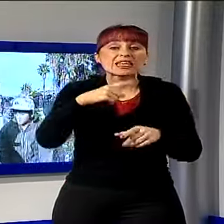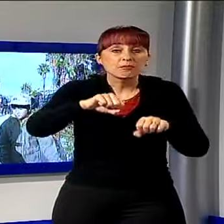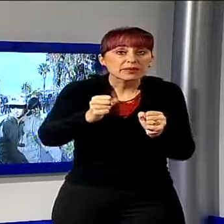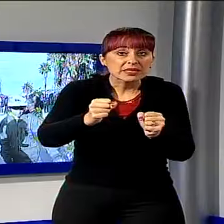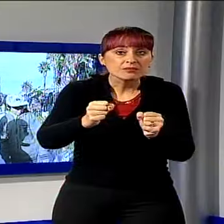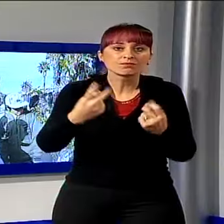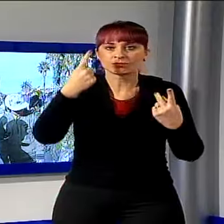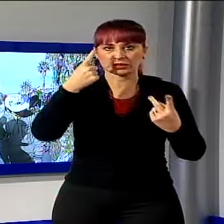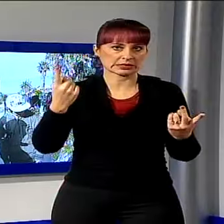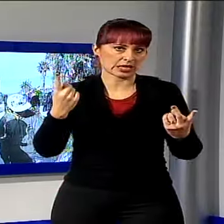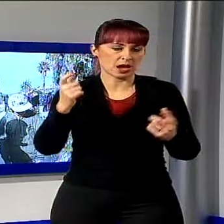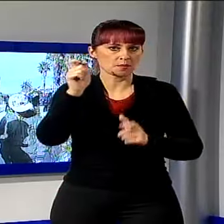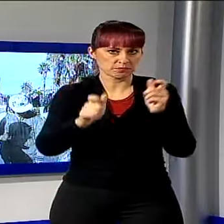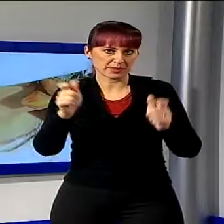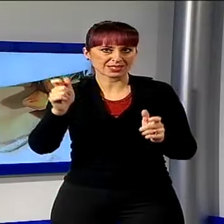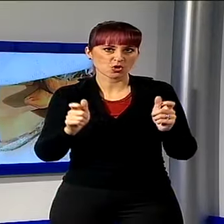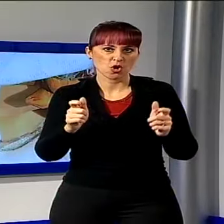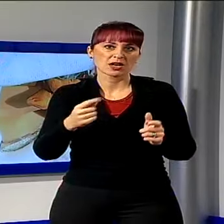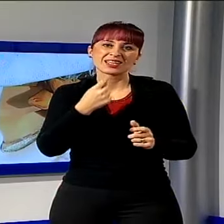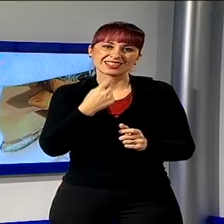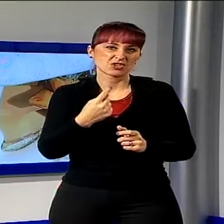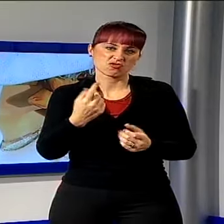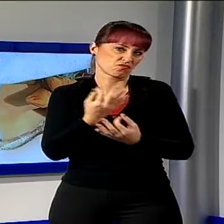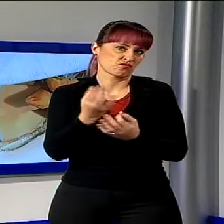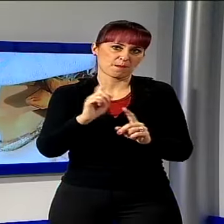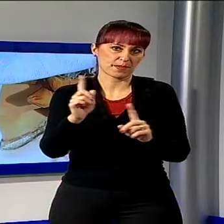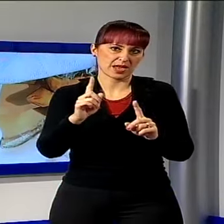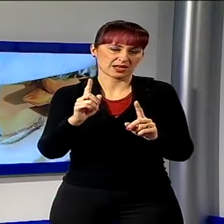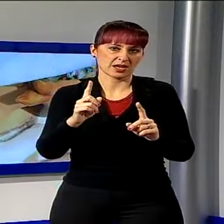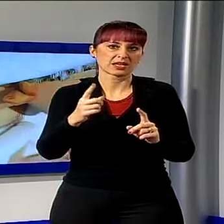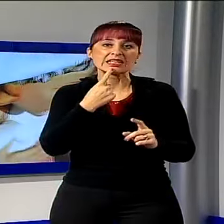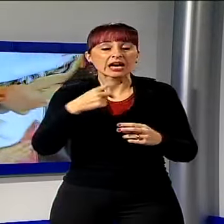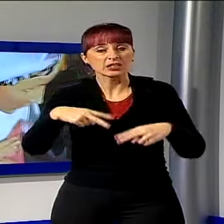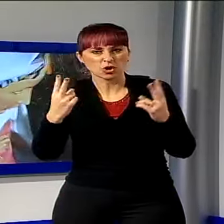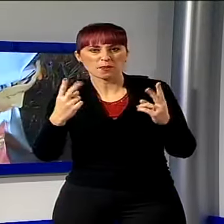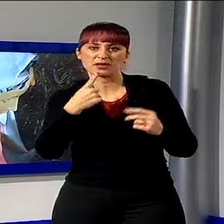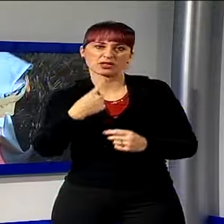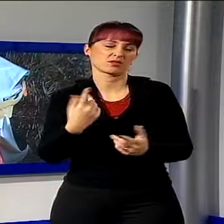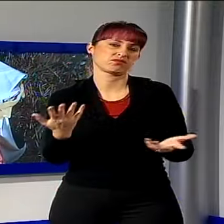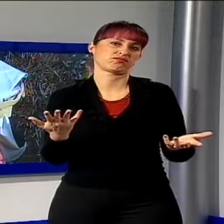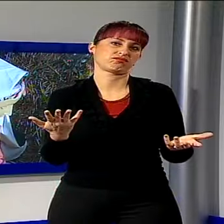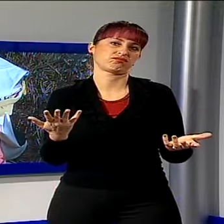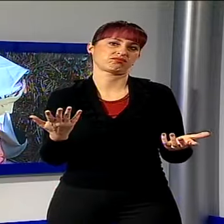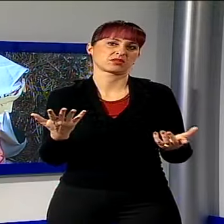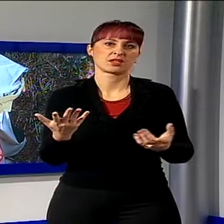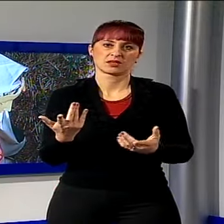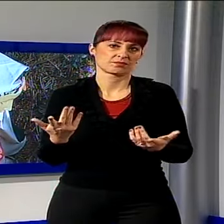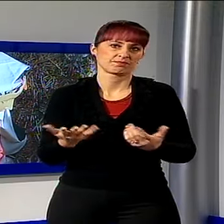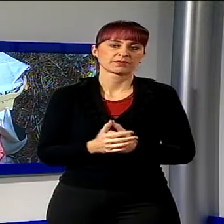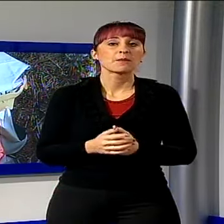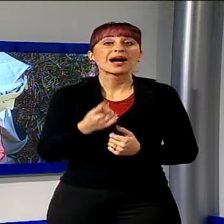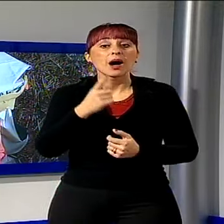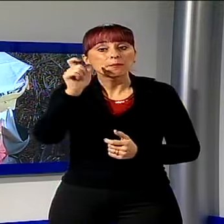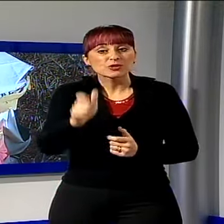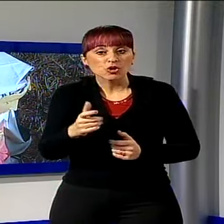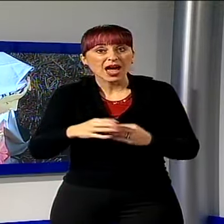parte dei Viareggini che questa mattina hanno appunto scoperto l'atto vandalico. Non è ancora